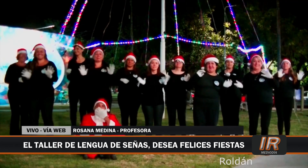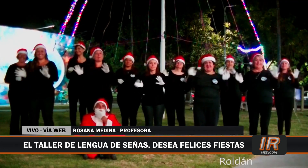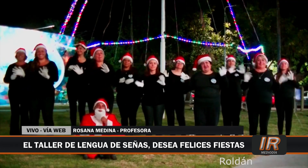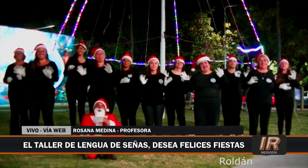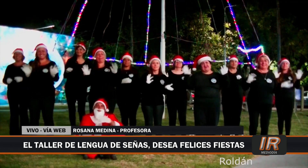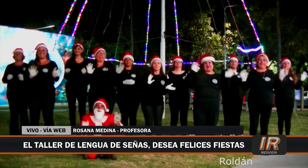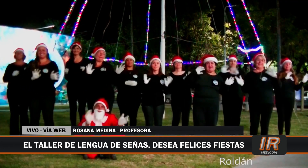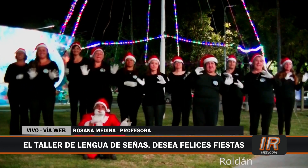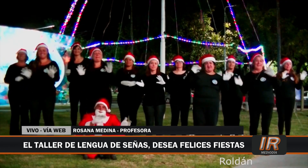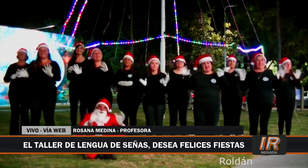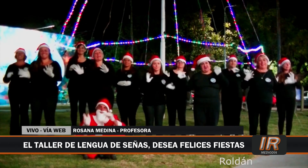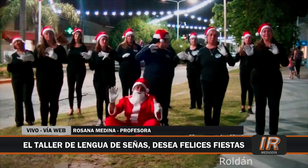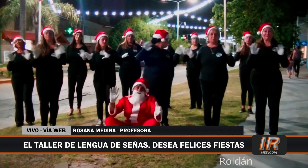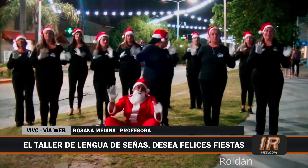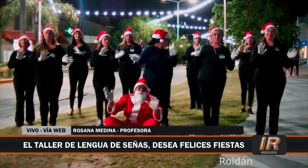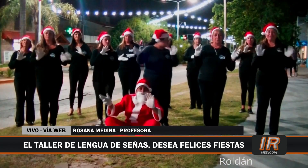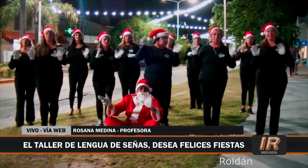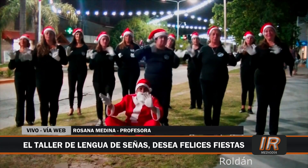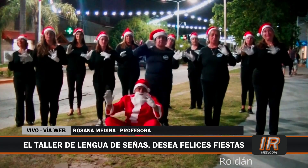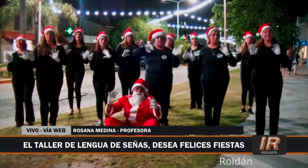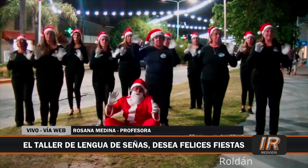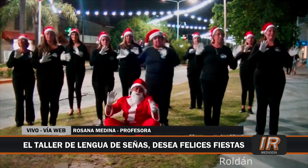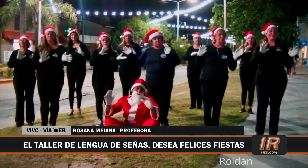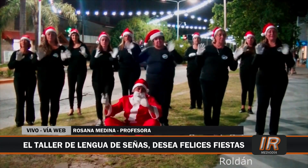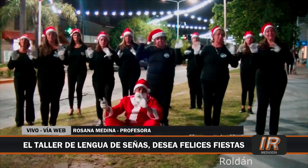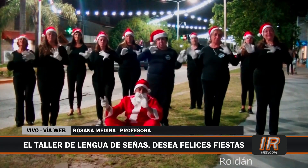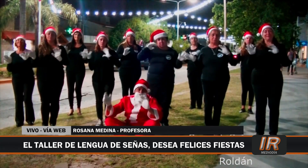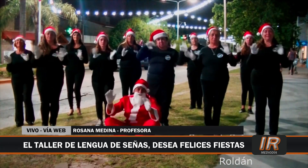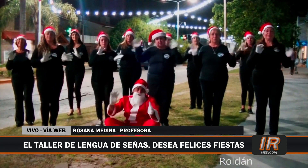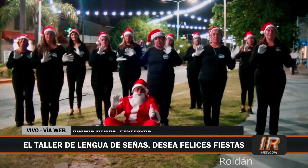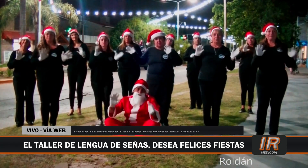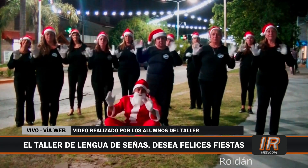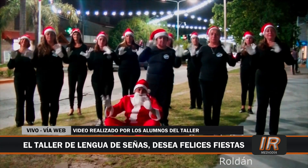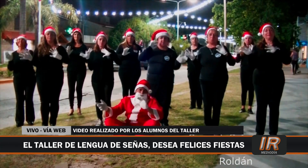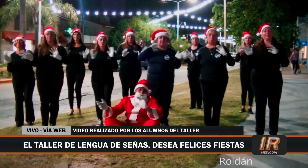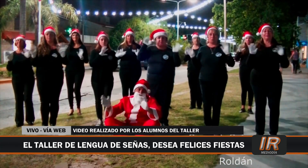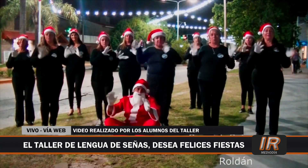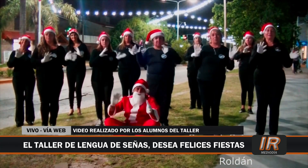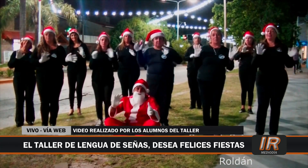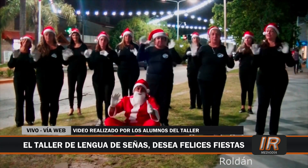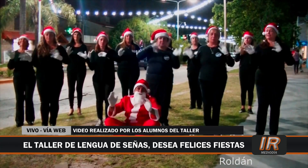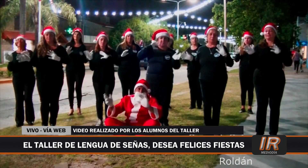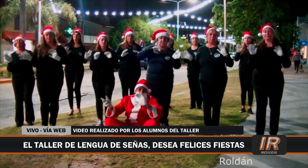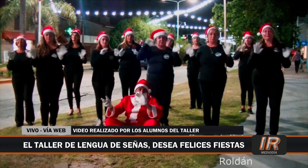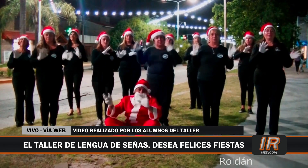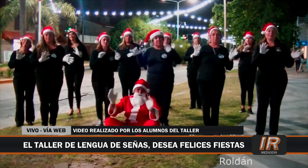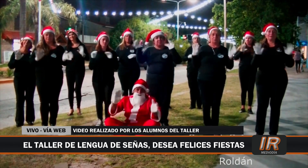Pero pudimos hacer el de Roldán, que es el que están ahora mostrando, y es algo muy casero, lo quiero aclarar, es algo hecho por